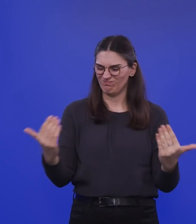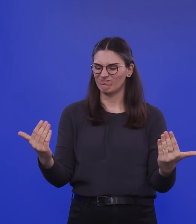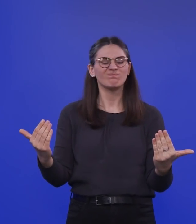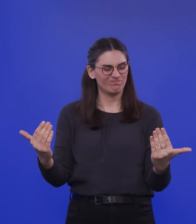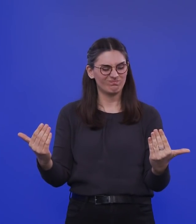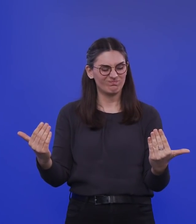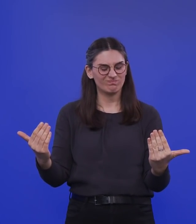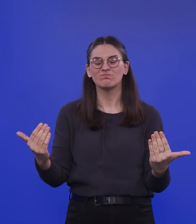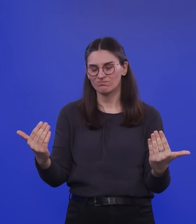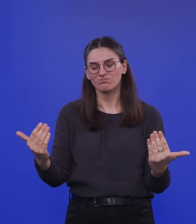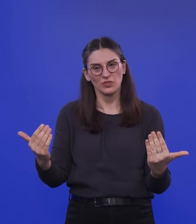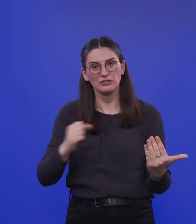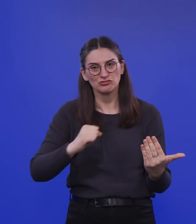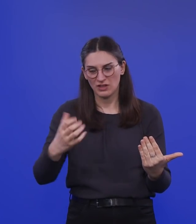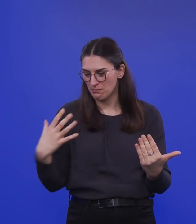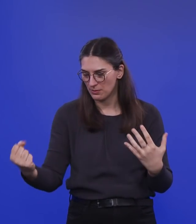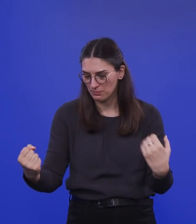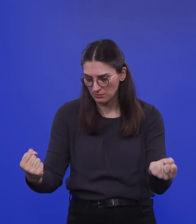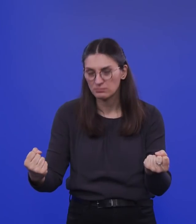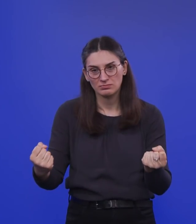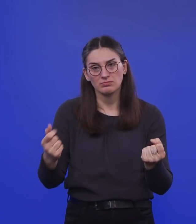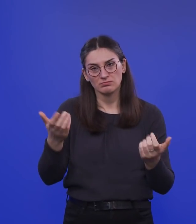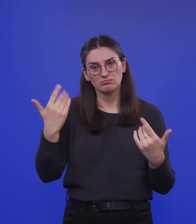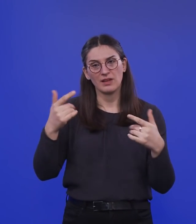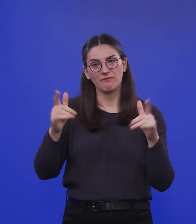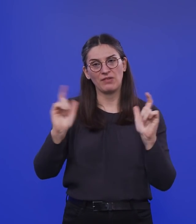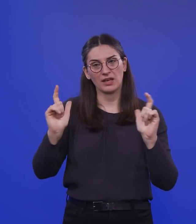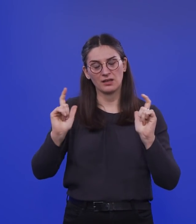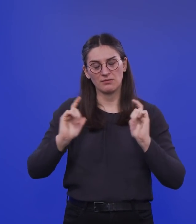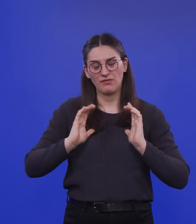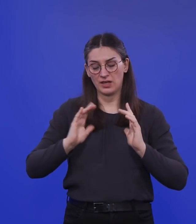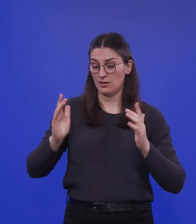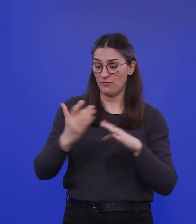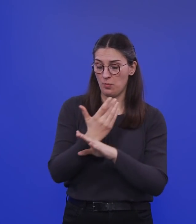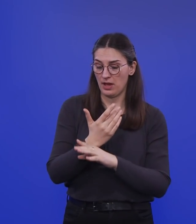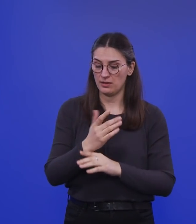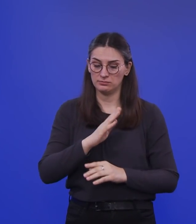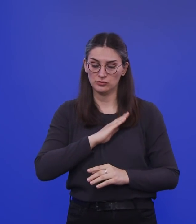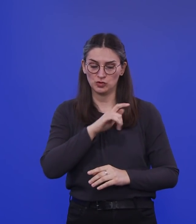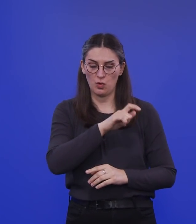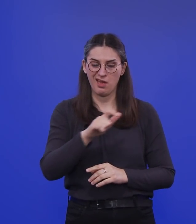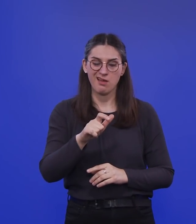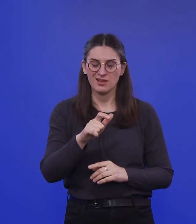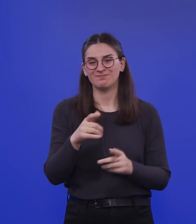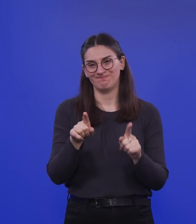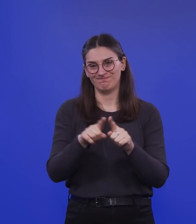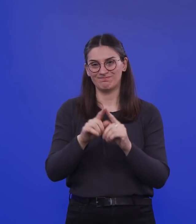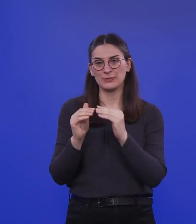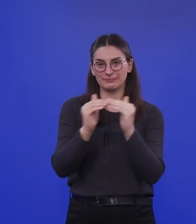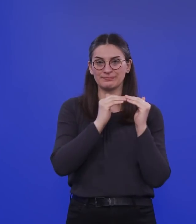praktisch sehr schnell nach den Feiertagen schon sagen, die Schüler haben dann die gleiche Infektionshäufigkeit wie der Rest der